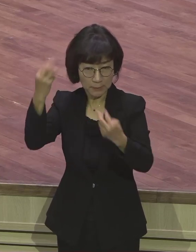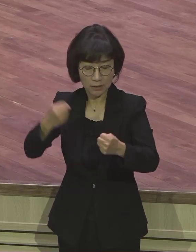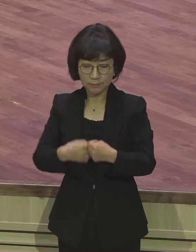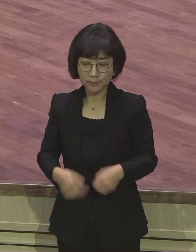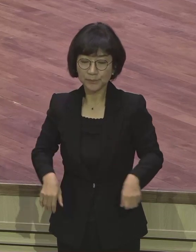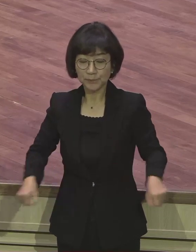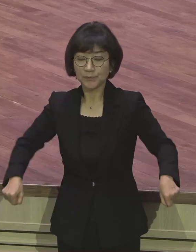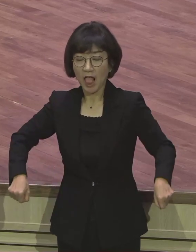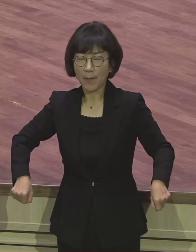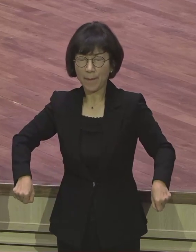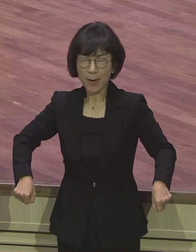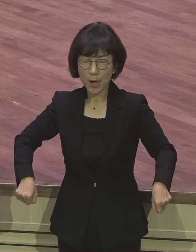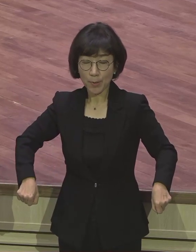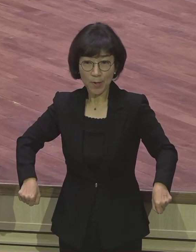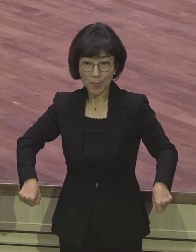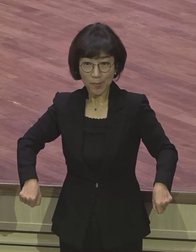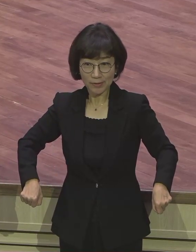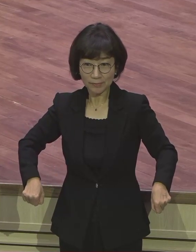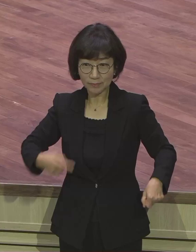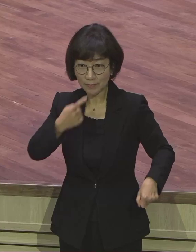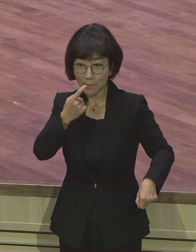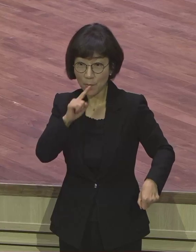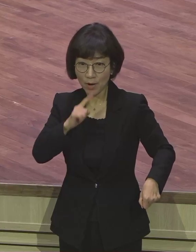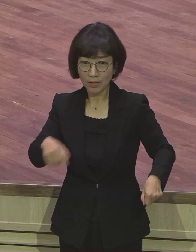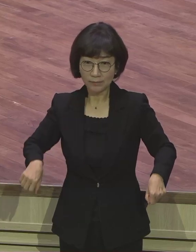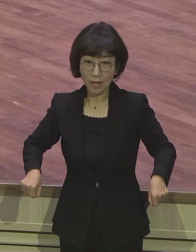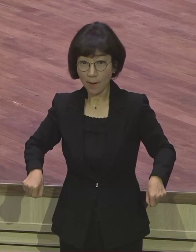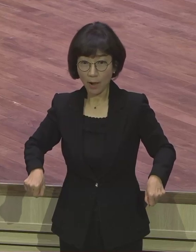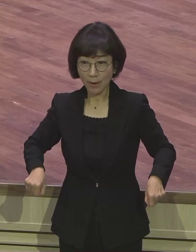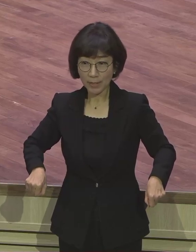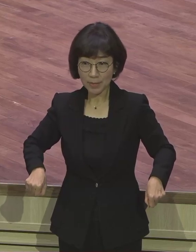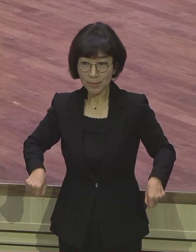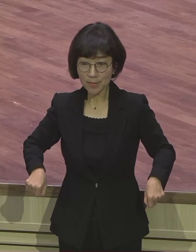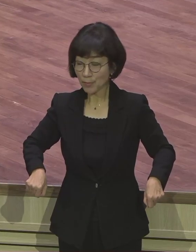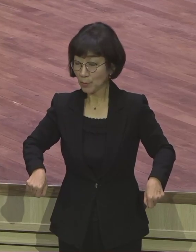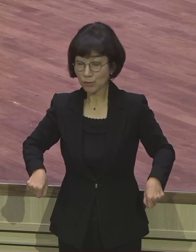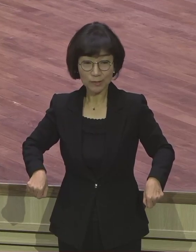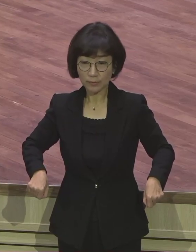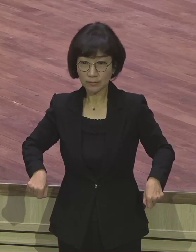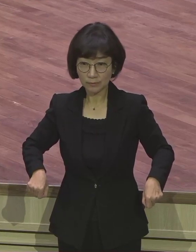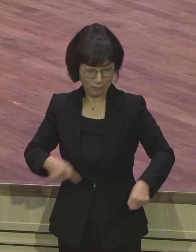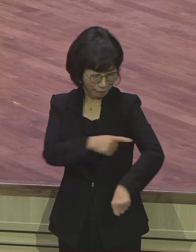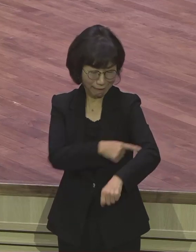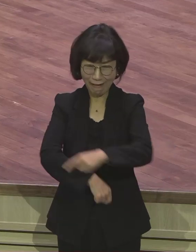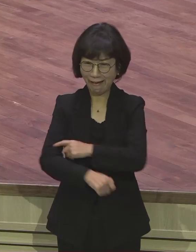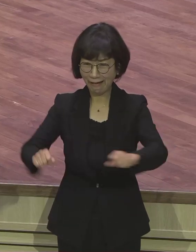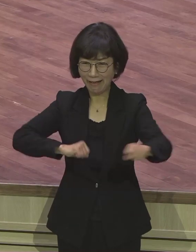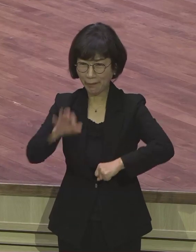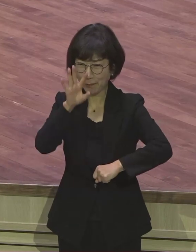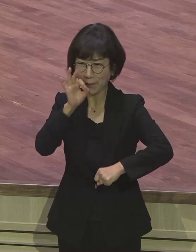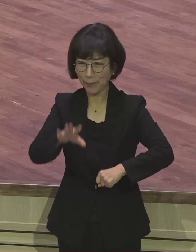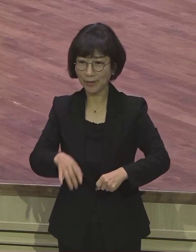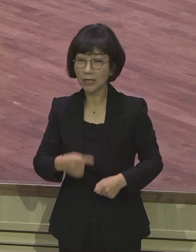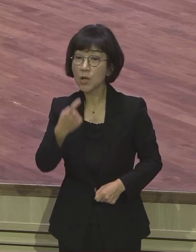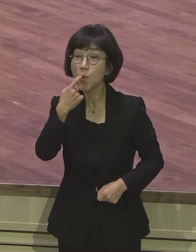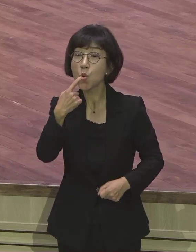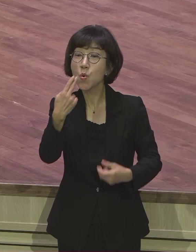하게 되죠. 대화를 하게 되죠. 쇄와랑 같이 자세히 아무것도 움직일 수 없으니까. 무슨 말이라도 했을 거 아니에요.